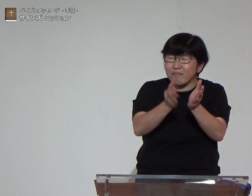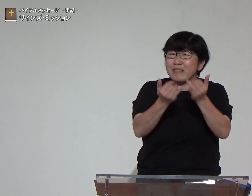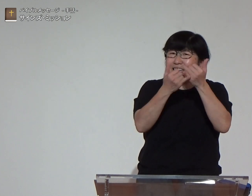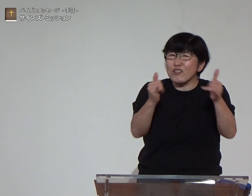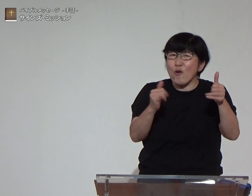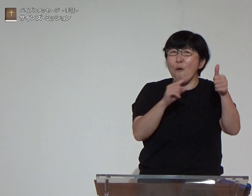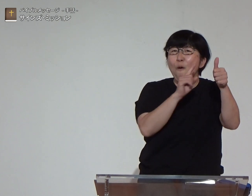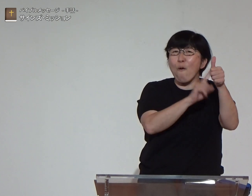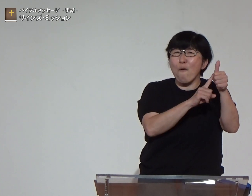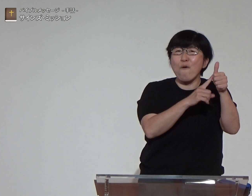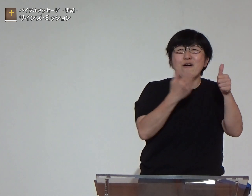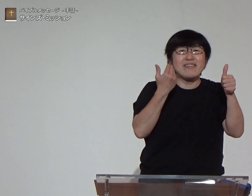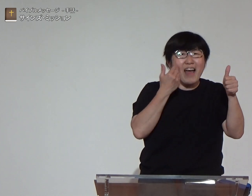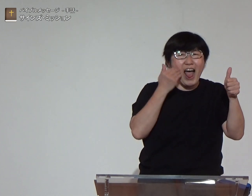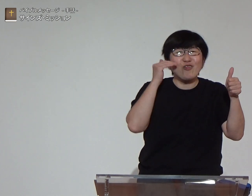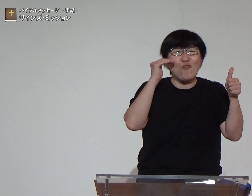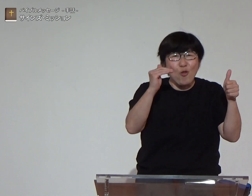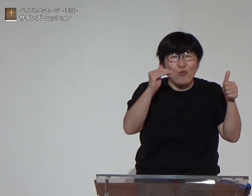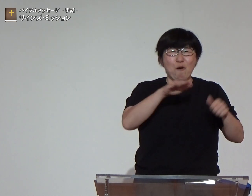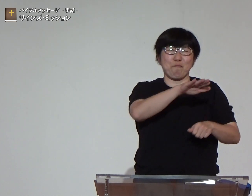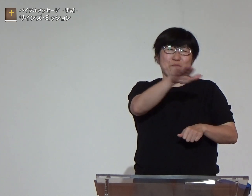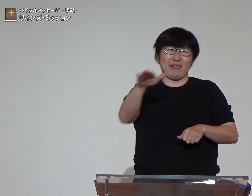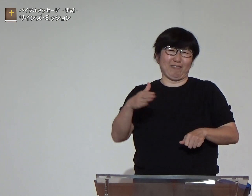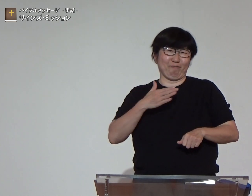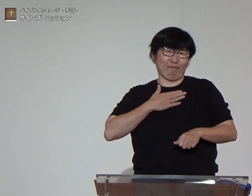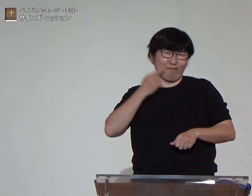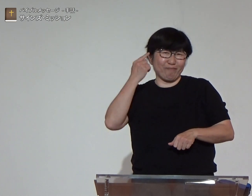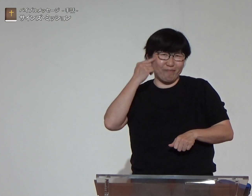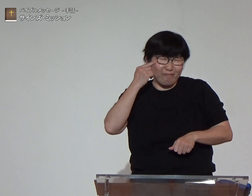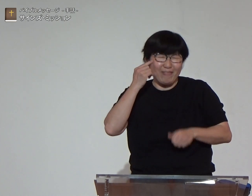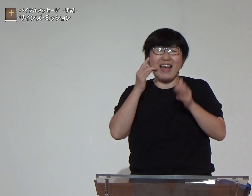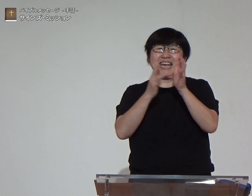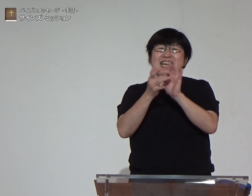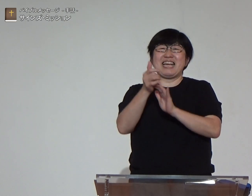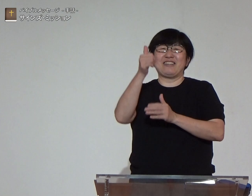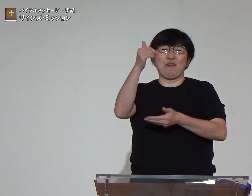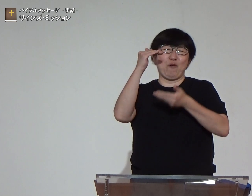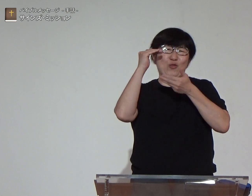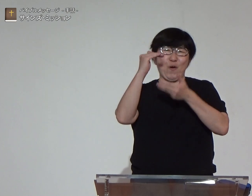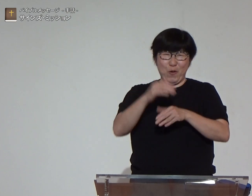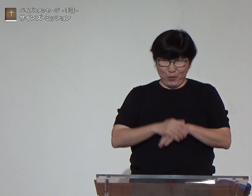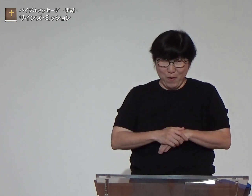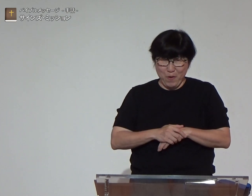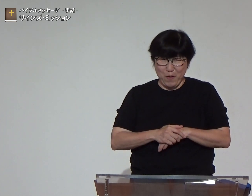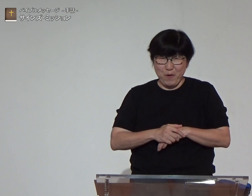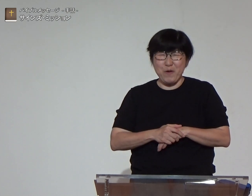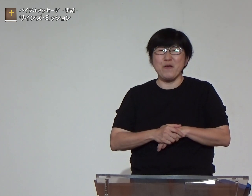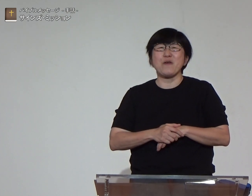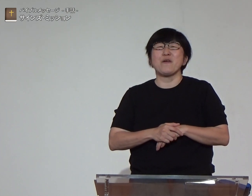管理していた園庭とは誰のことかもう皆さんお分かりの通りイエス様のことです